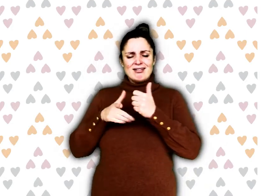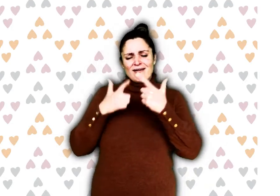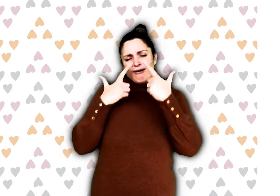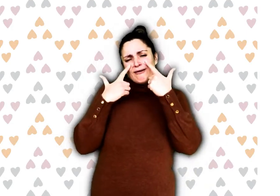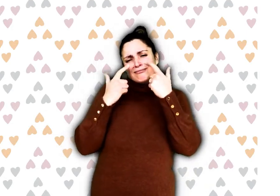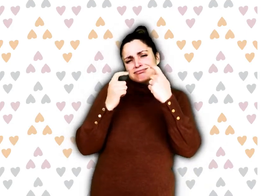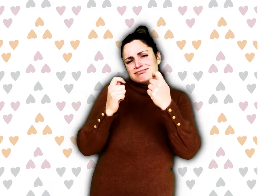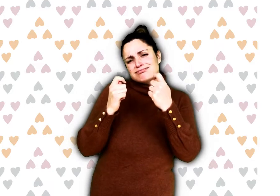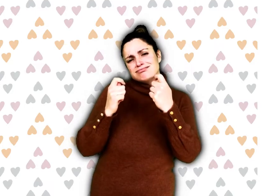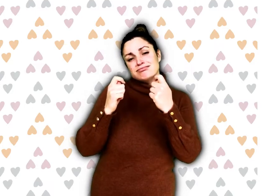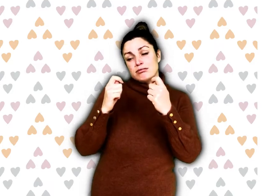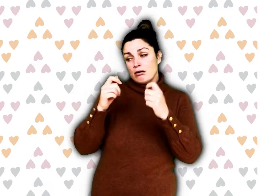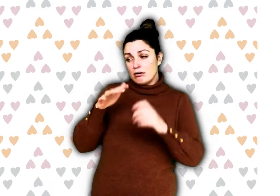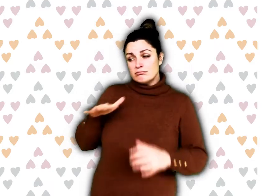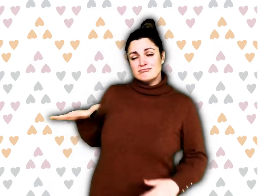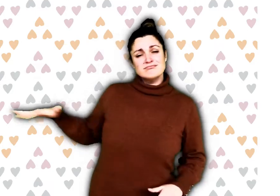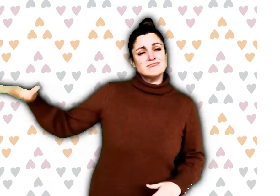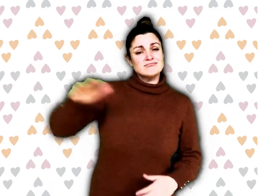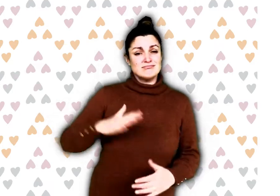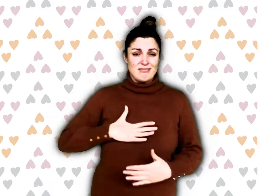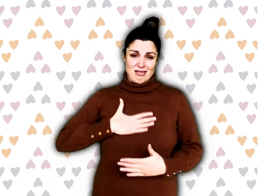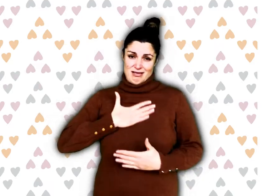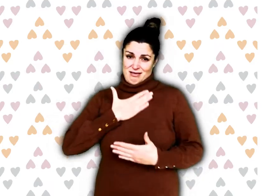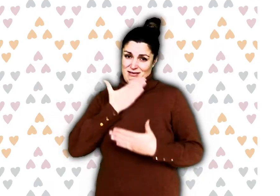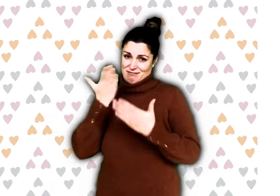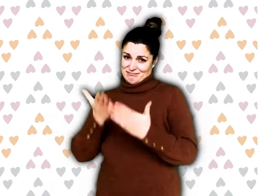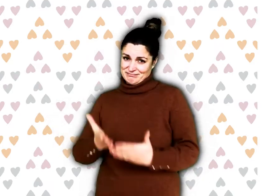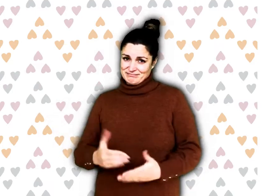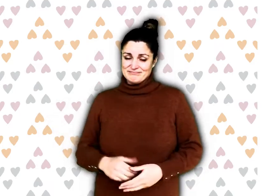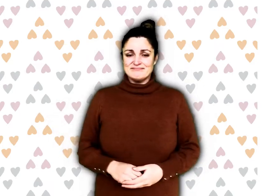si attentionnée, que tout le monde l'aimait.